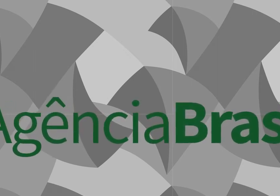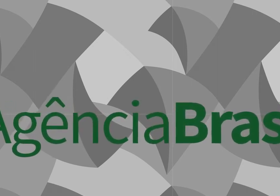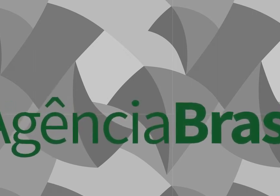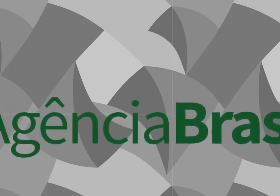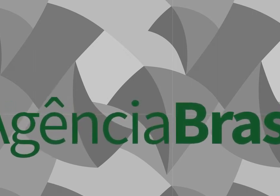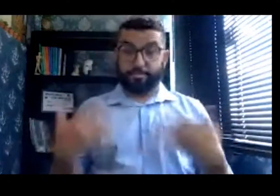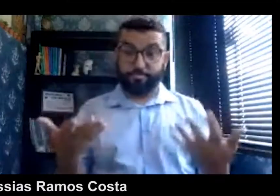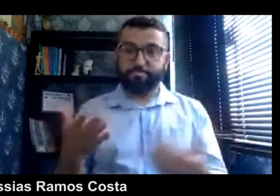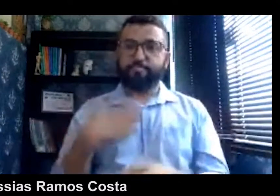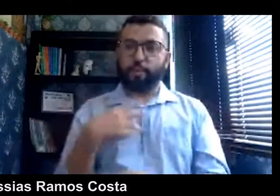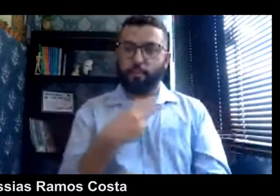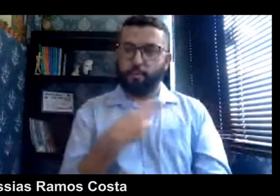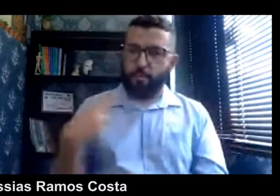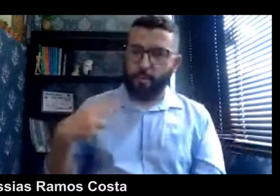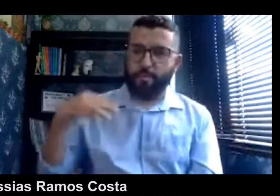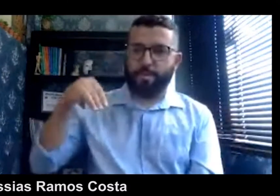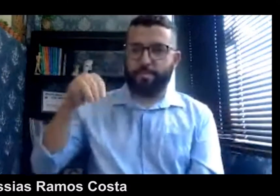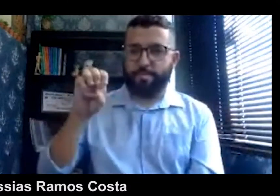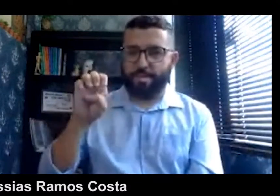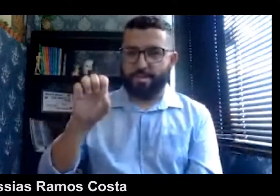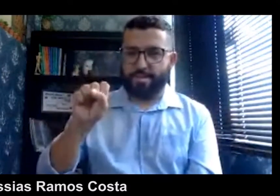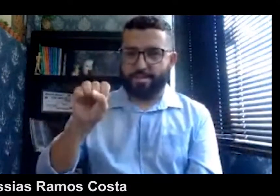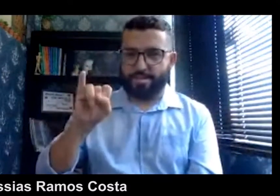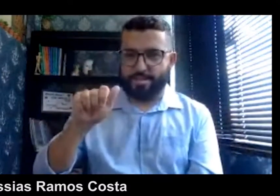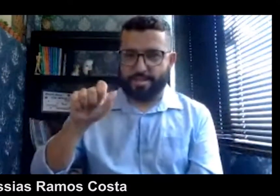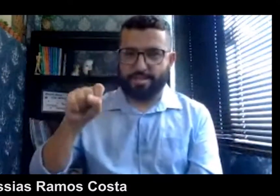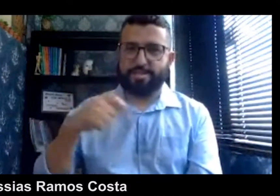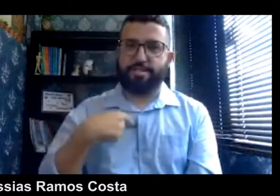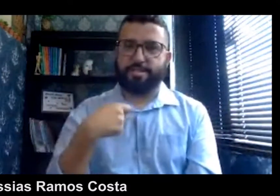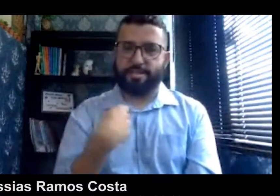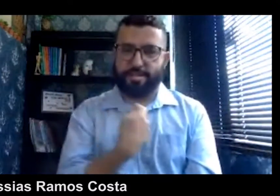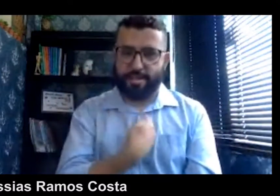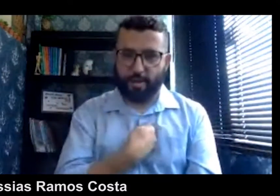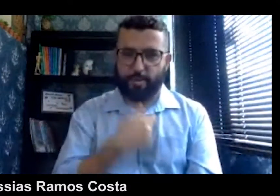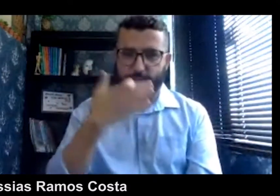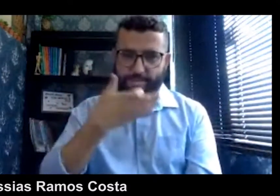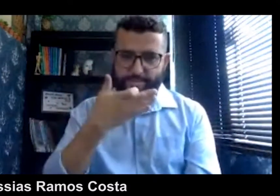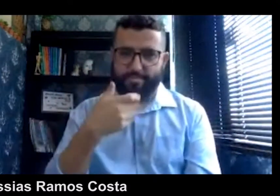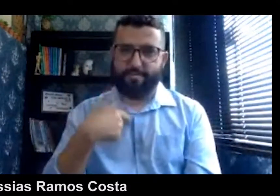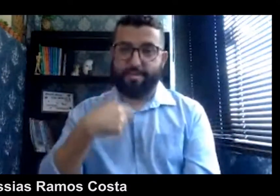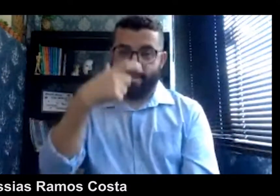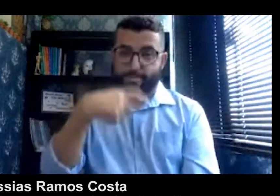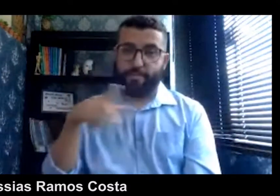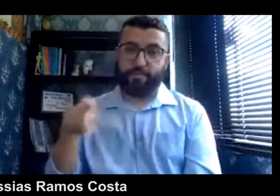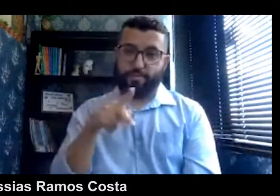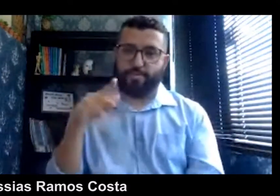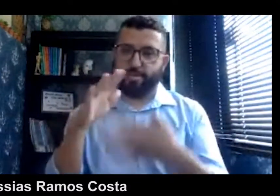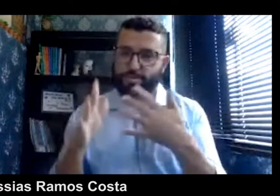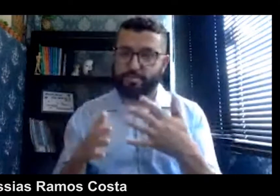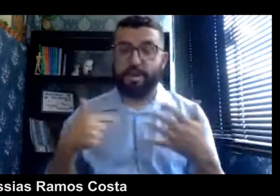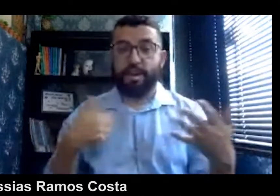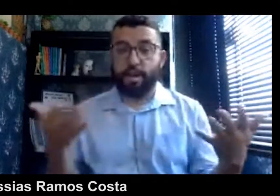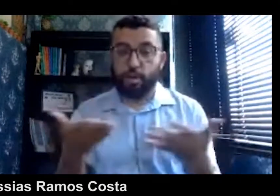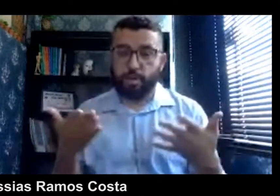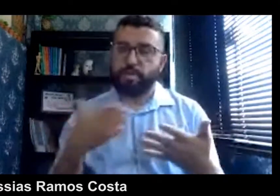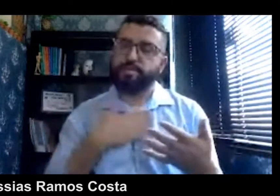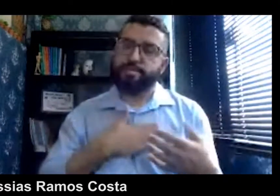Então, meu nome é Messias, esse é o meu sinal, eu sou professora de livros, estou muito satisfeita e